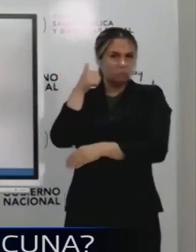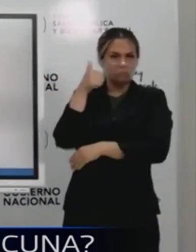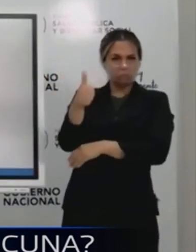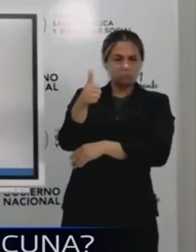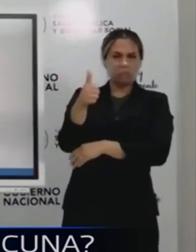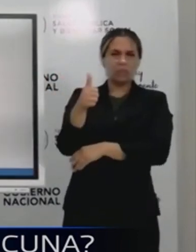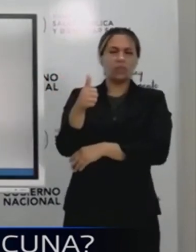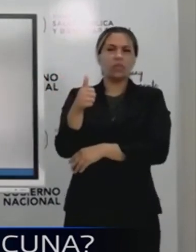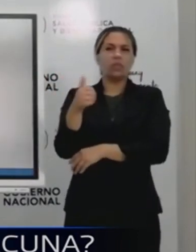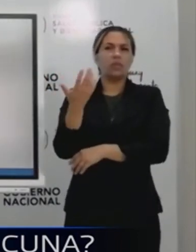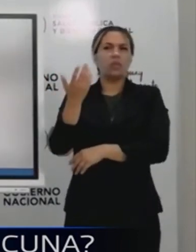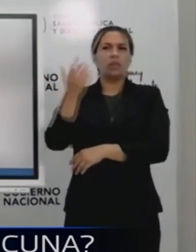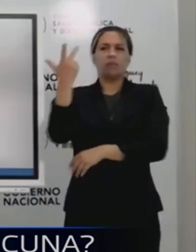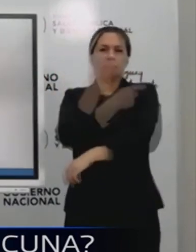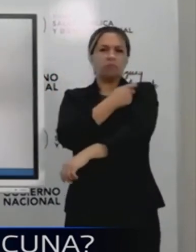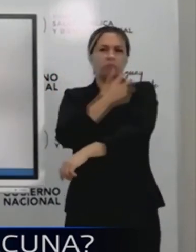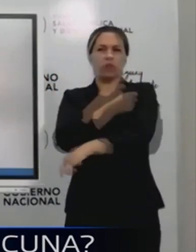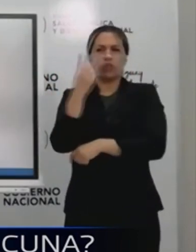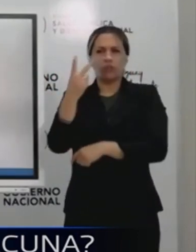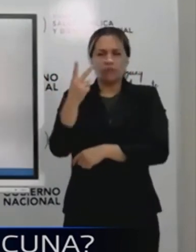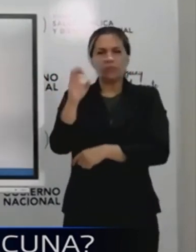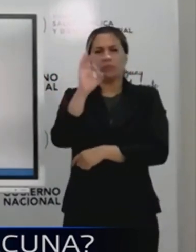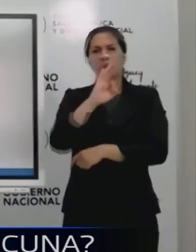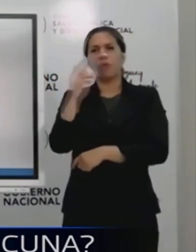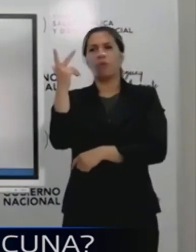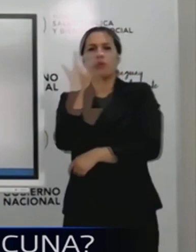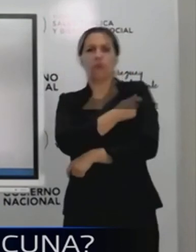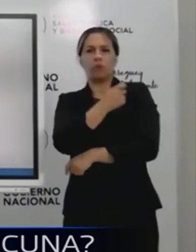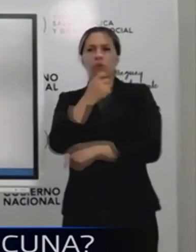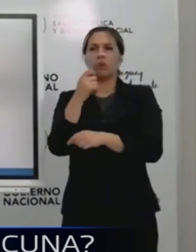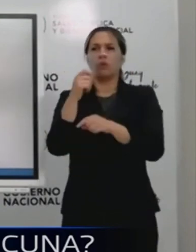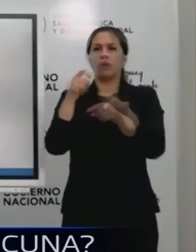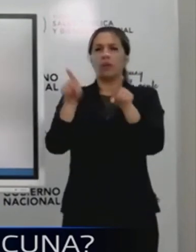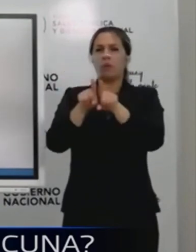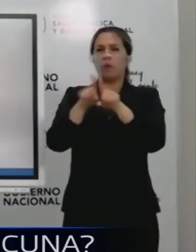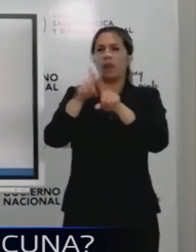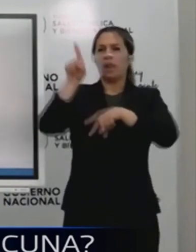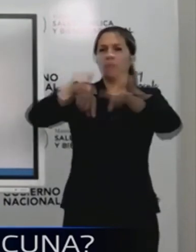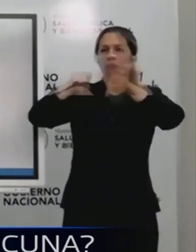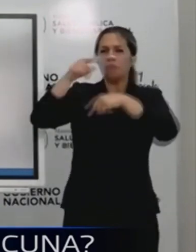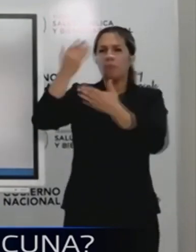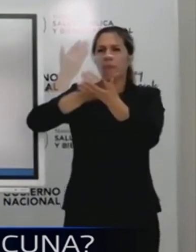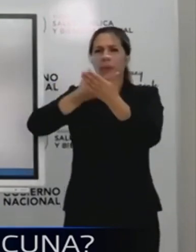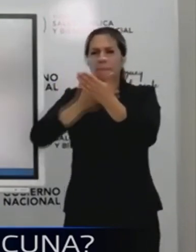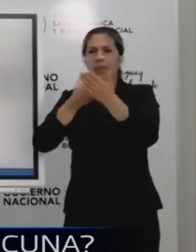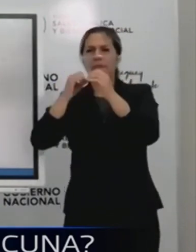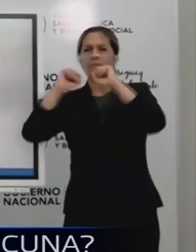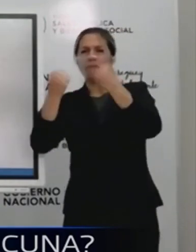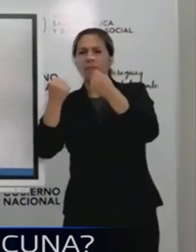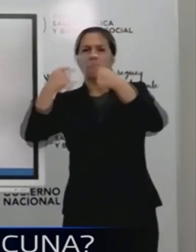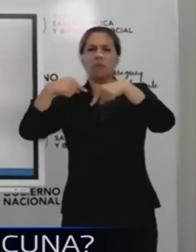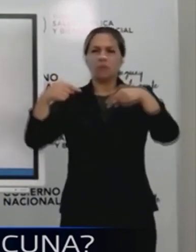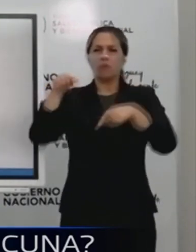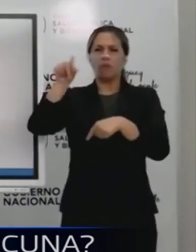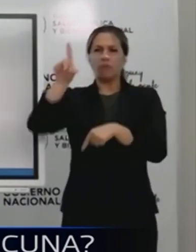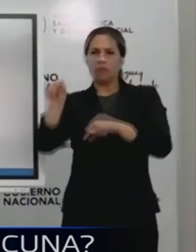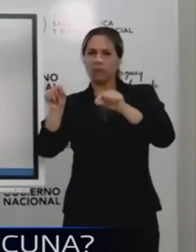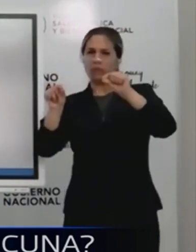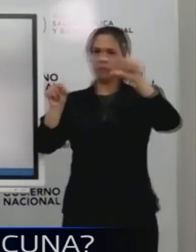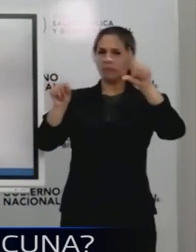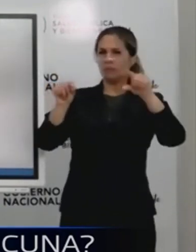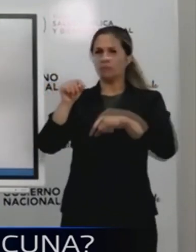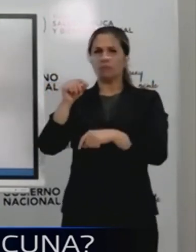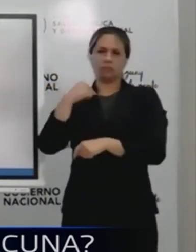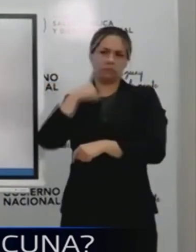son dos doces, las doce tienen el mismo nivel de logística, una más barata que la otra, ahí la vivencia,